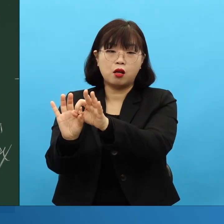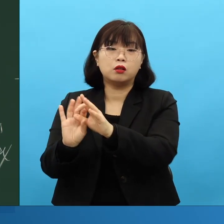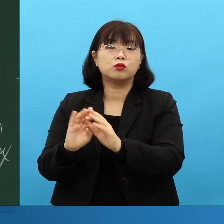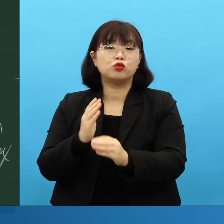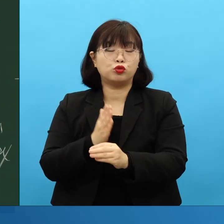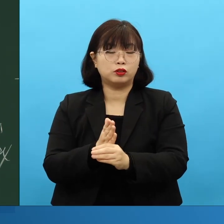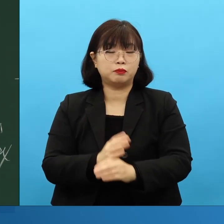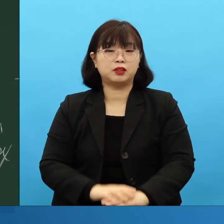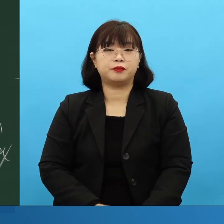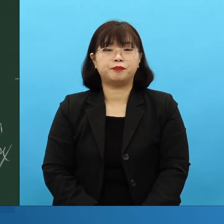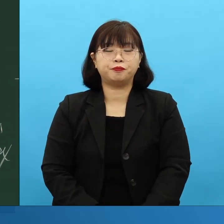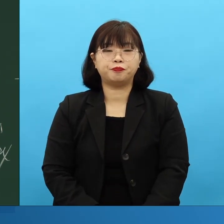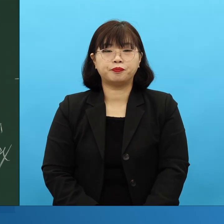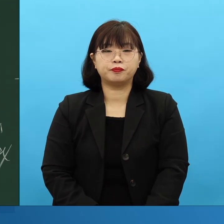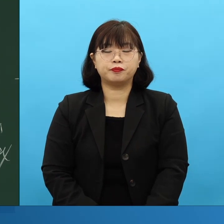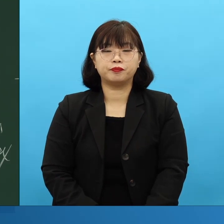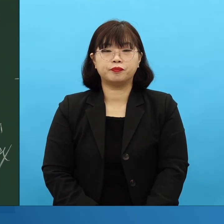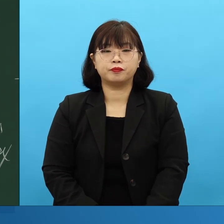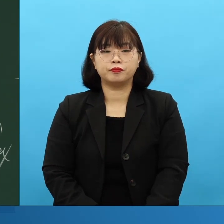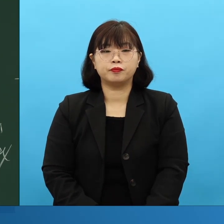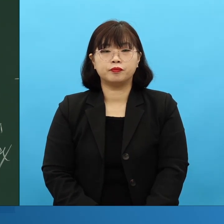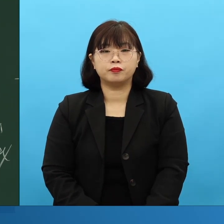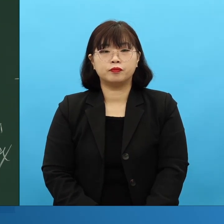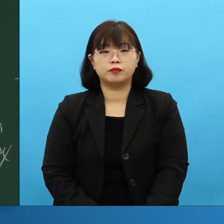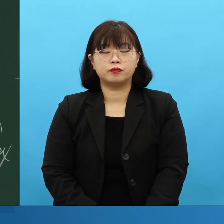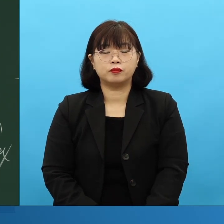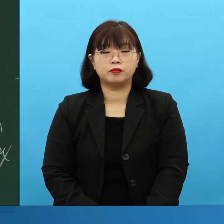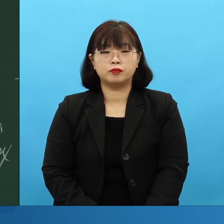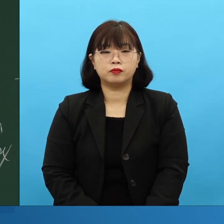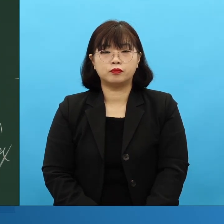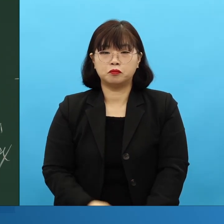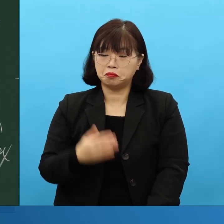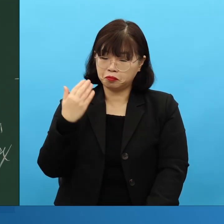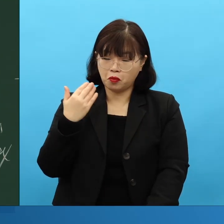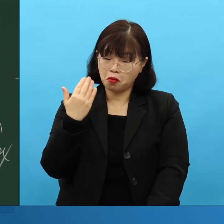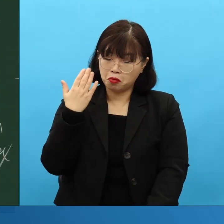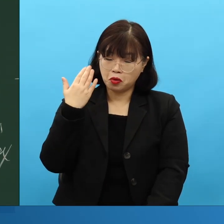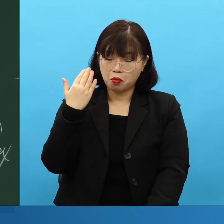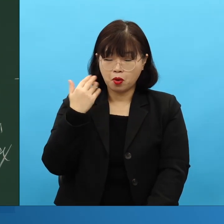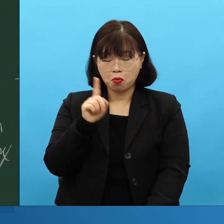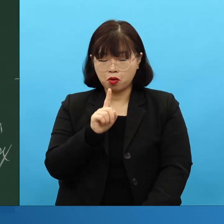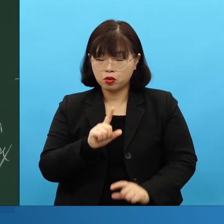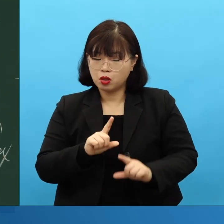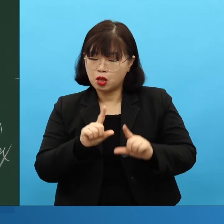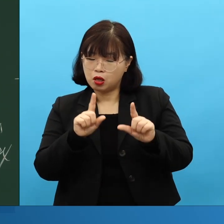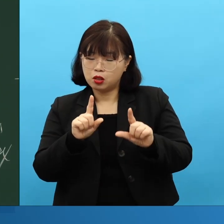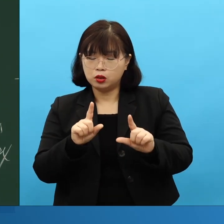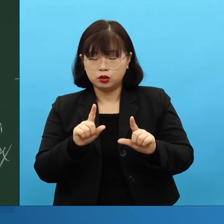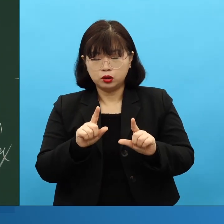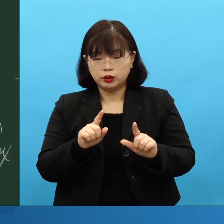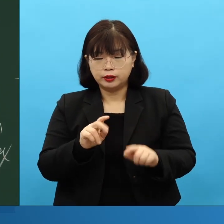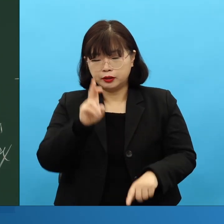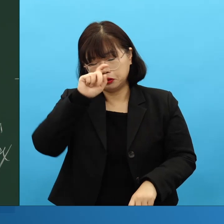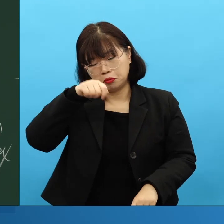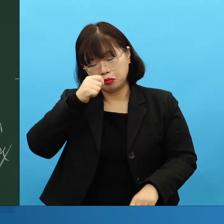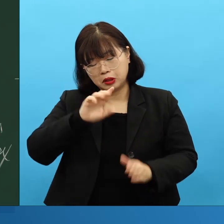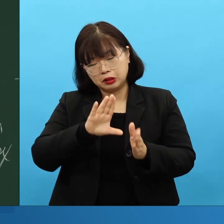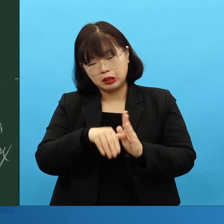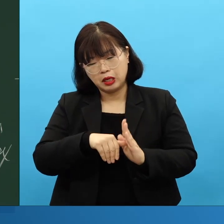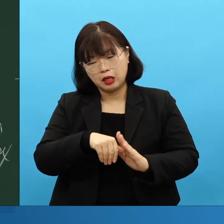오늘은 점심때 비서들 말하고 얘기하려고 합니다만 오천 종족을 파고드는 가장 큰